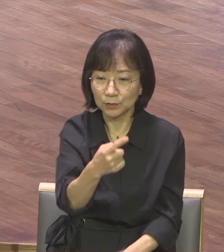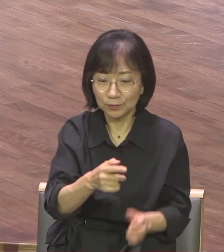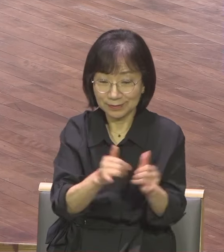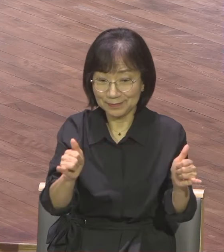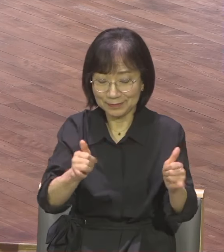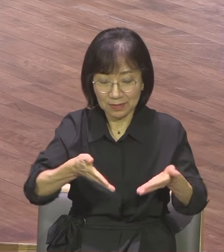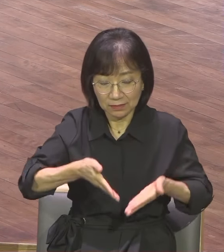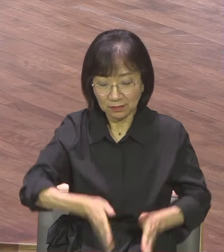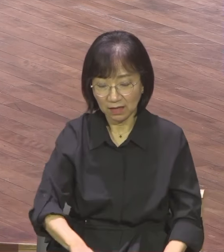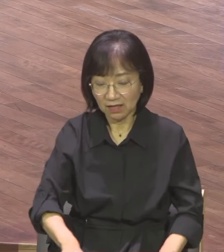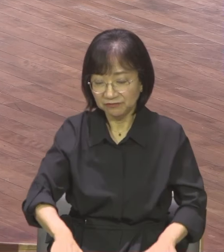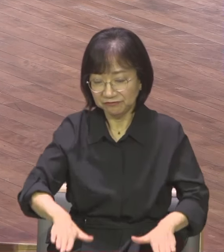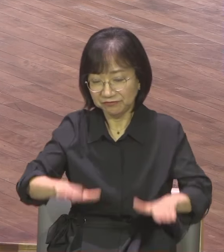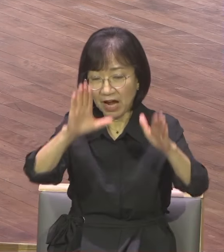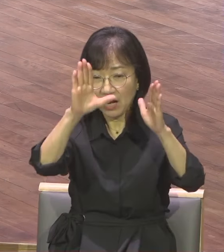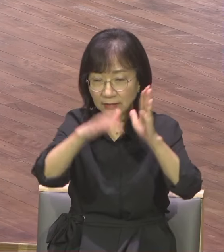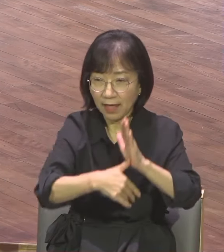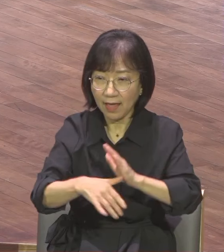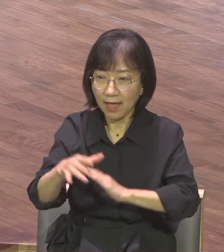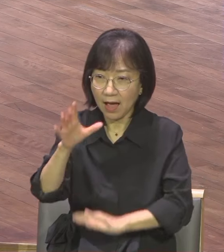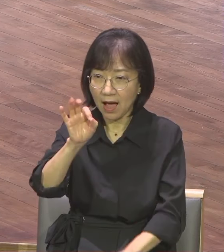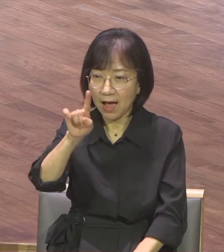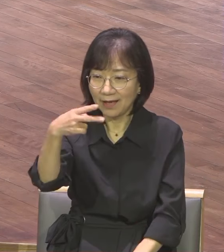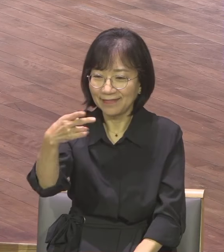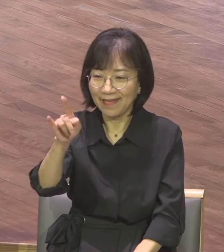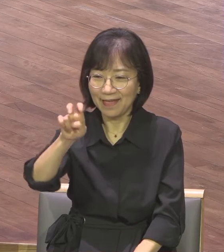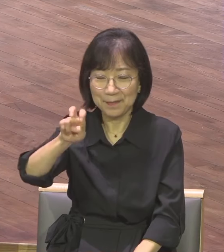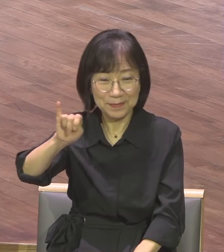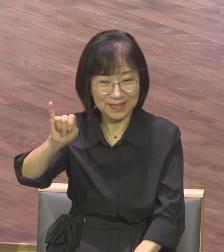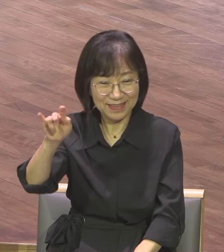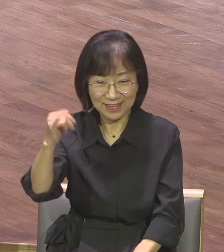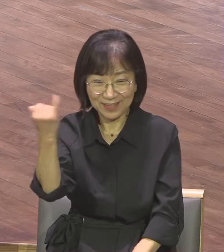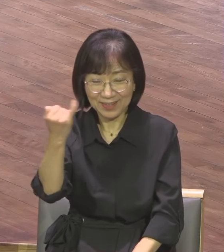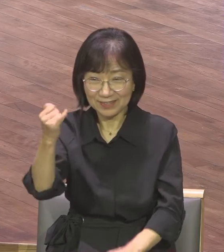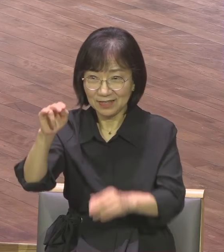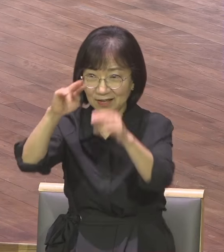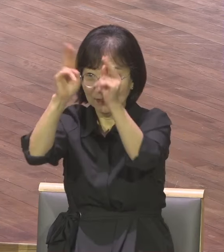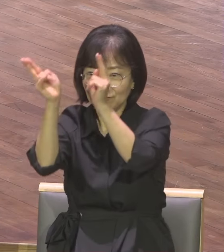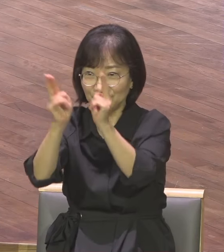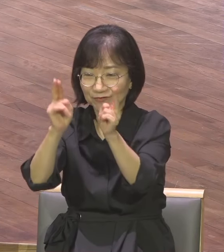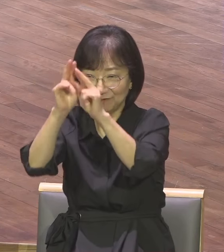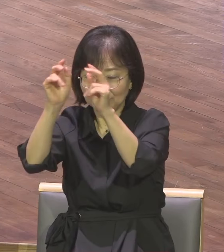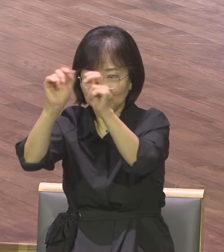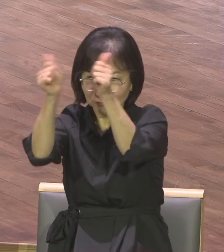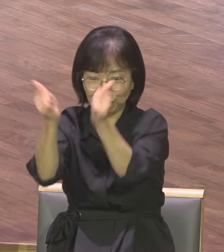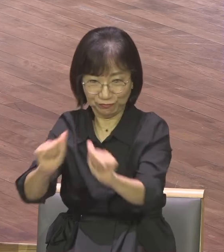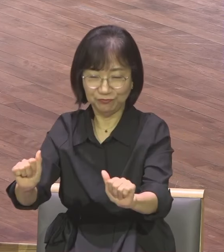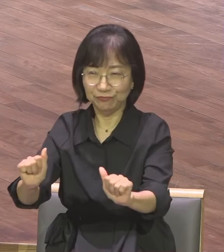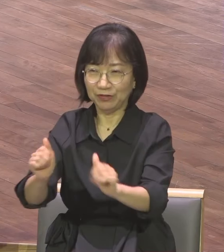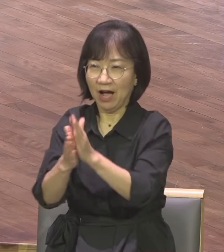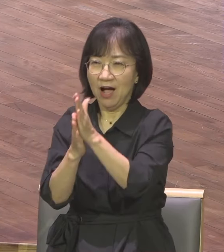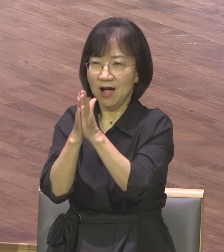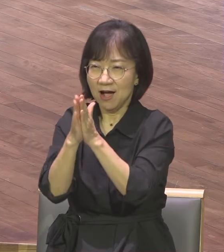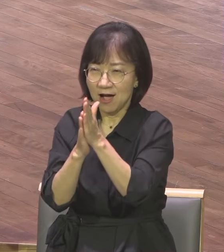아데미 신전으로 시작해서 마지막까지 아데미 신으로 마무리되는 것이